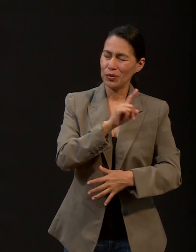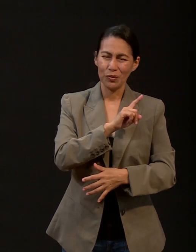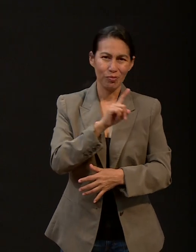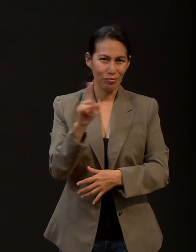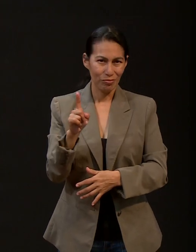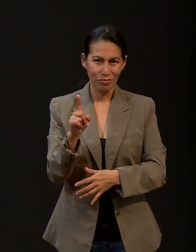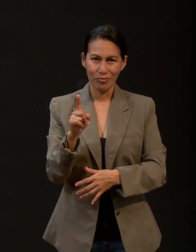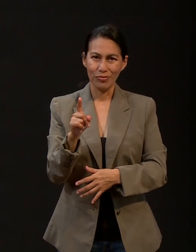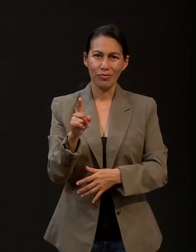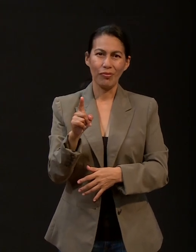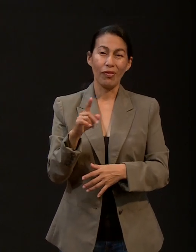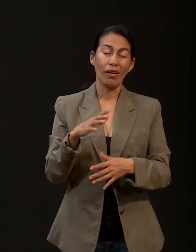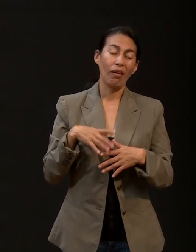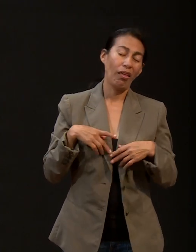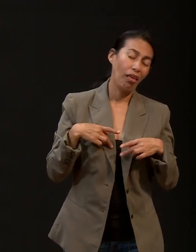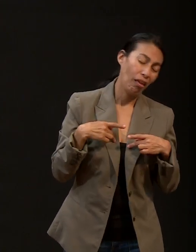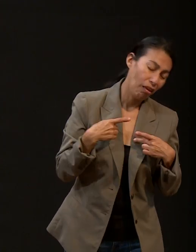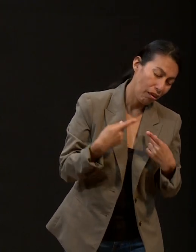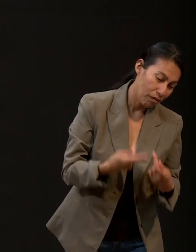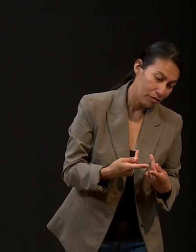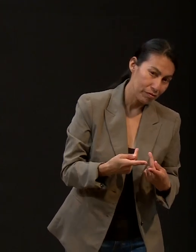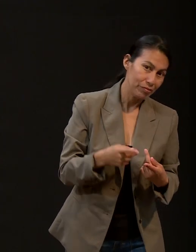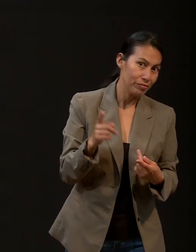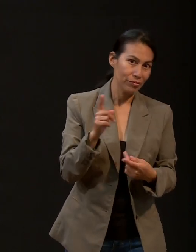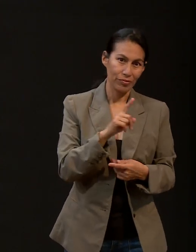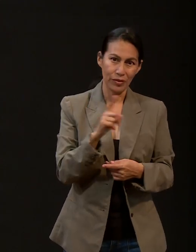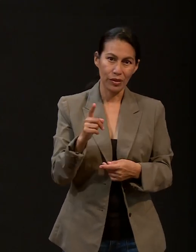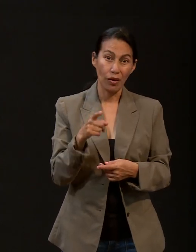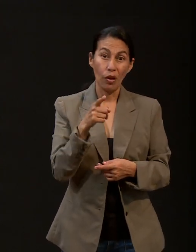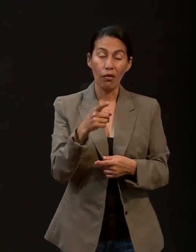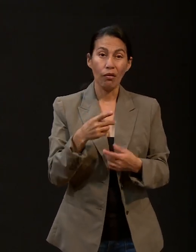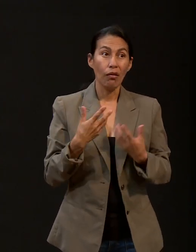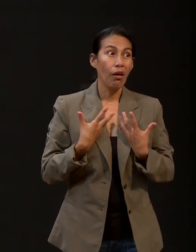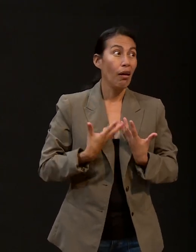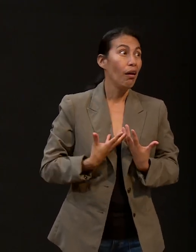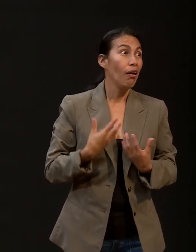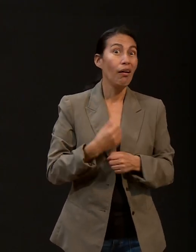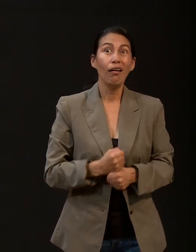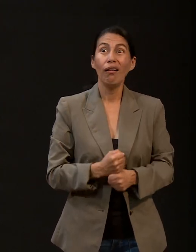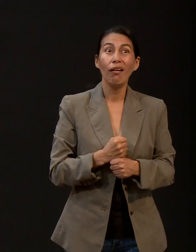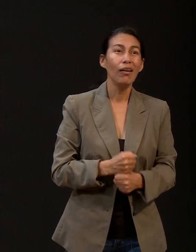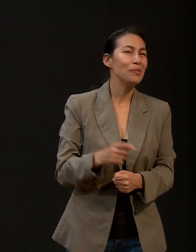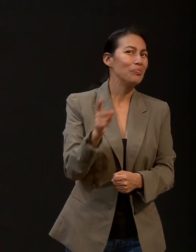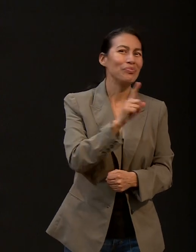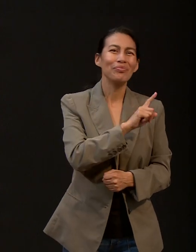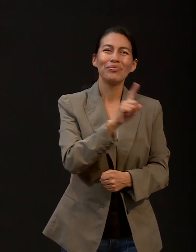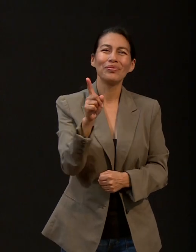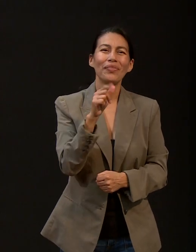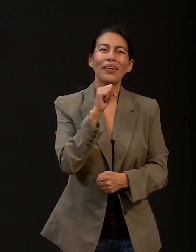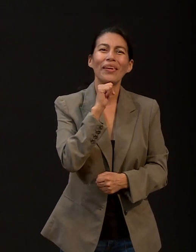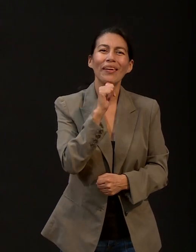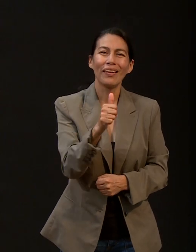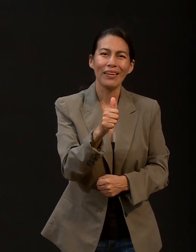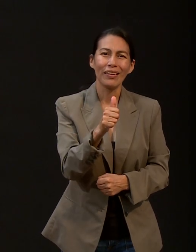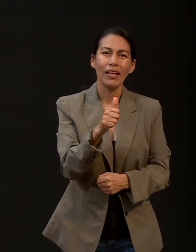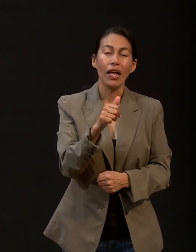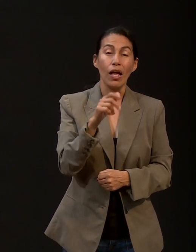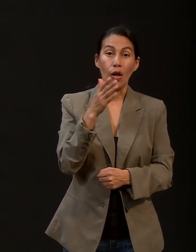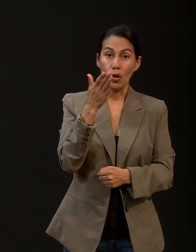promesa. No desmayes. Por nada estéis angustiados. Mas sean conocidas